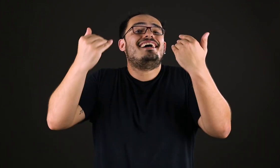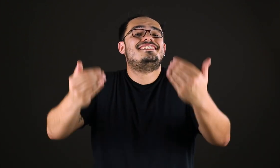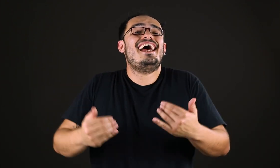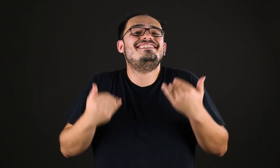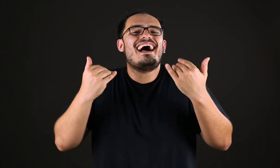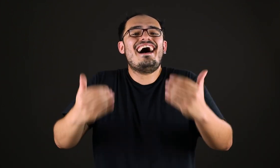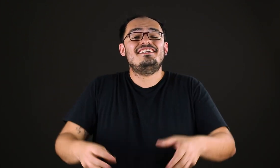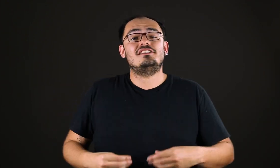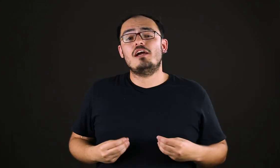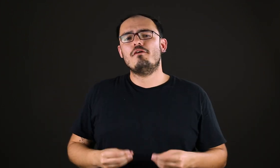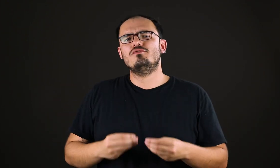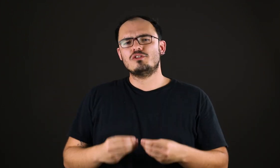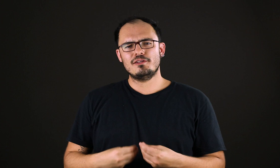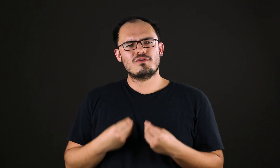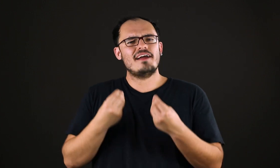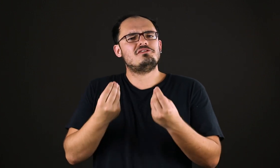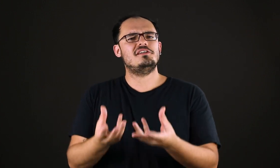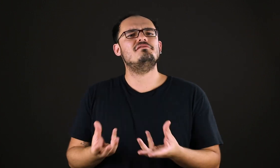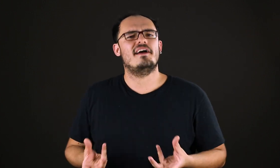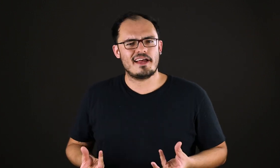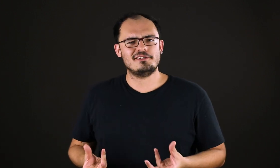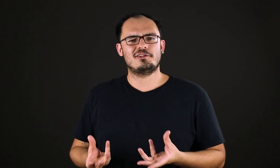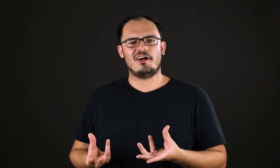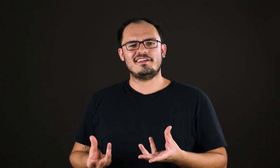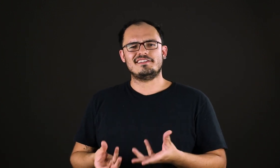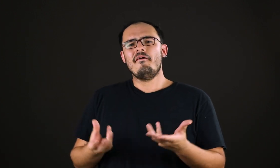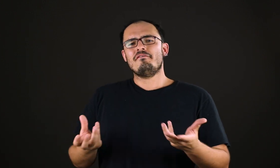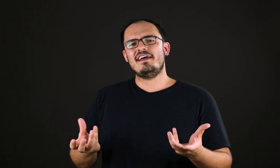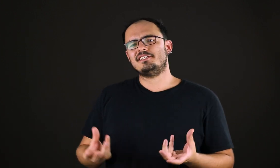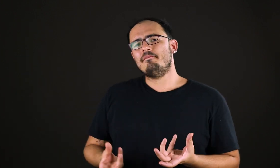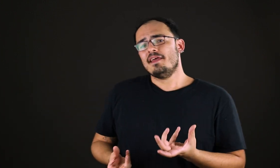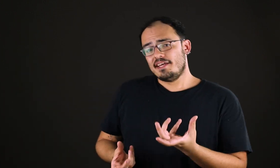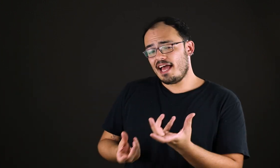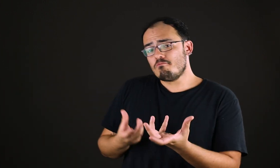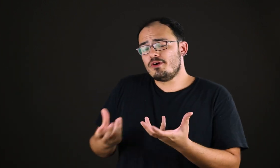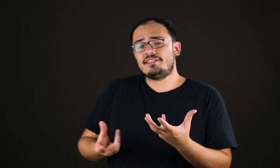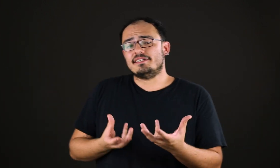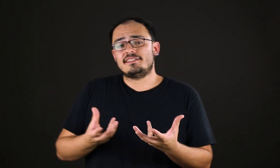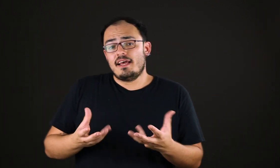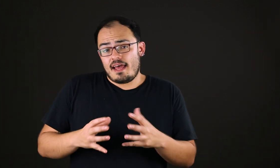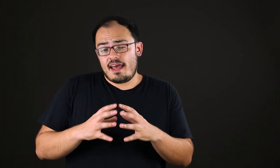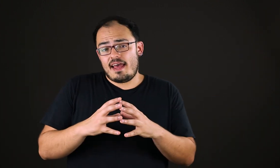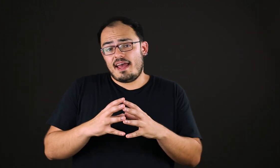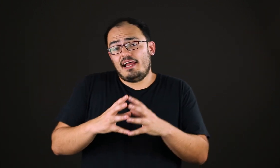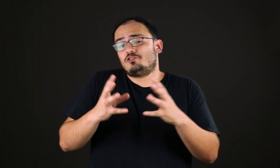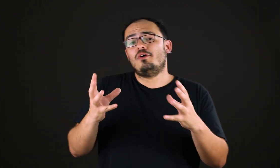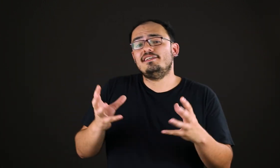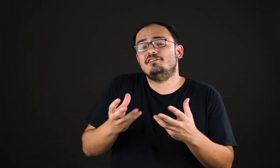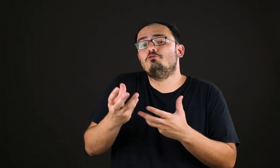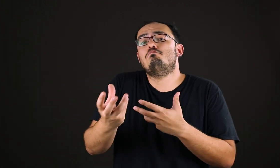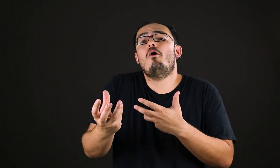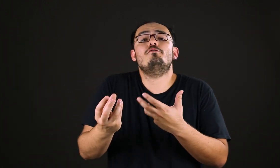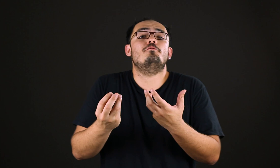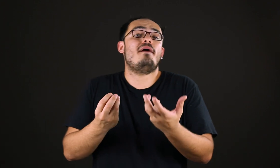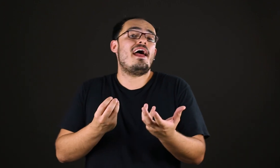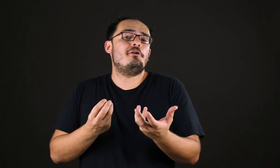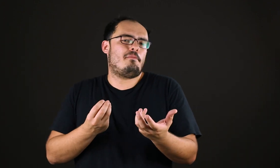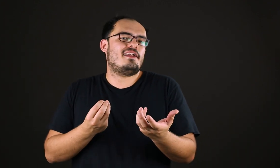tragédia, arte, tem uma função educativa em Aristóteles. Veja, e há muitas relações entre o bom e o belo para